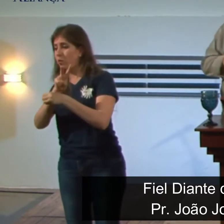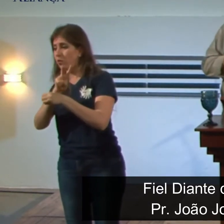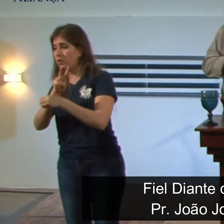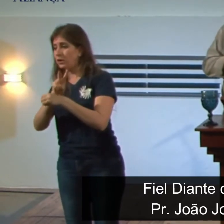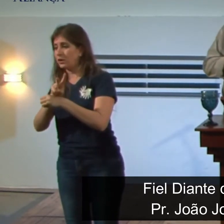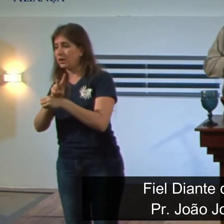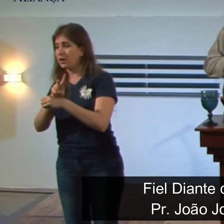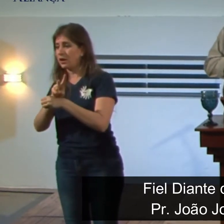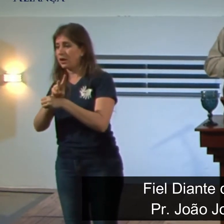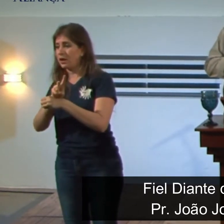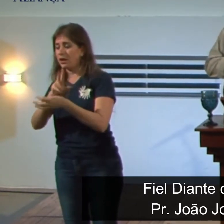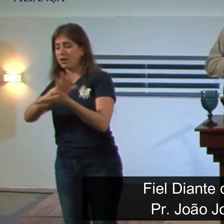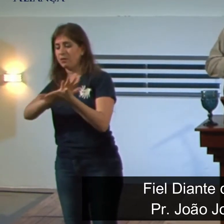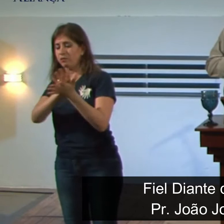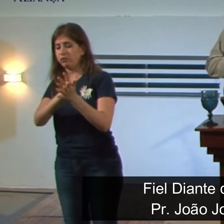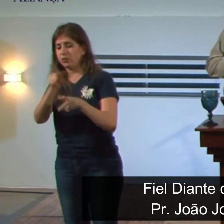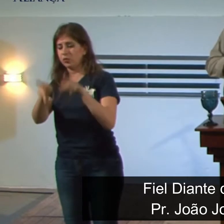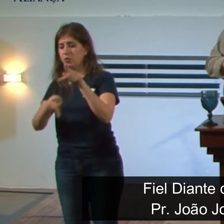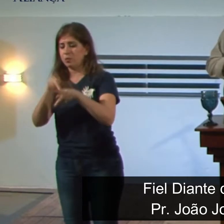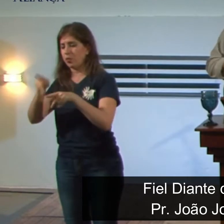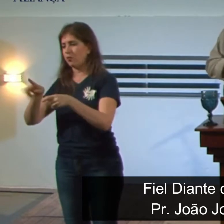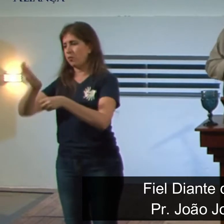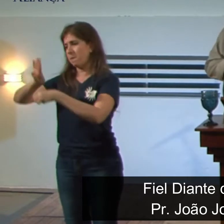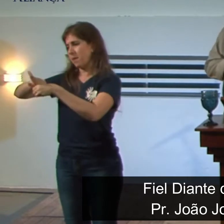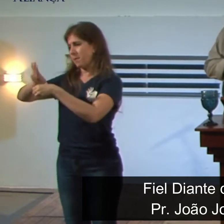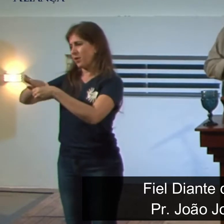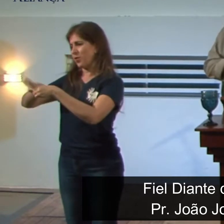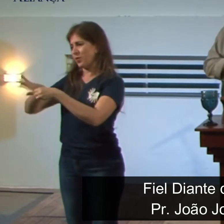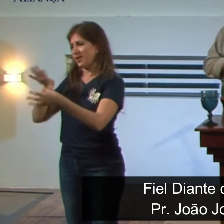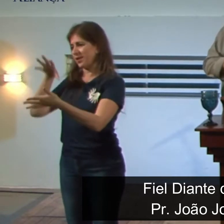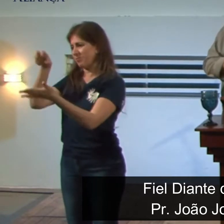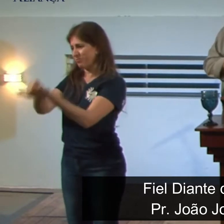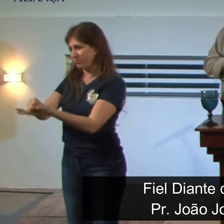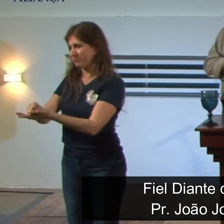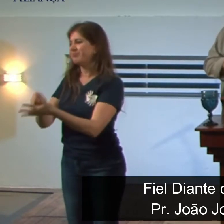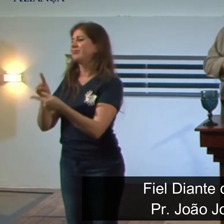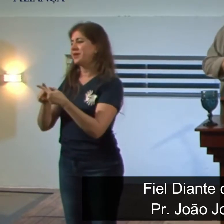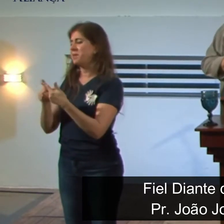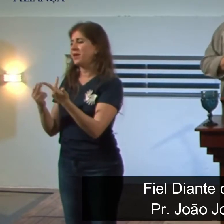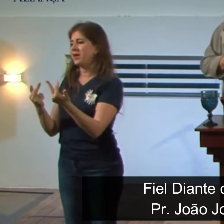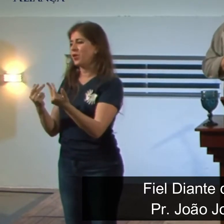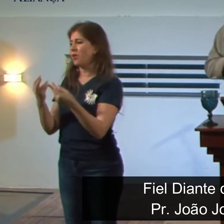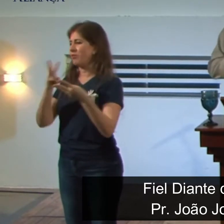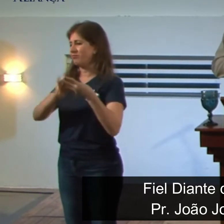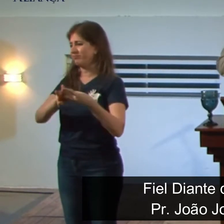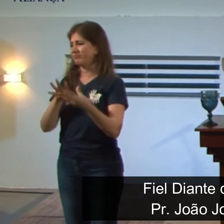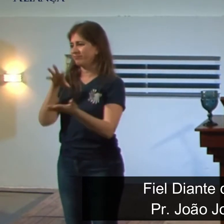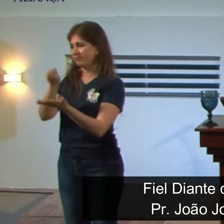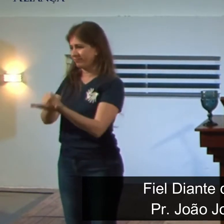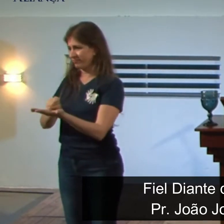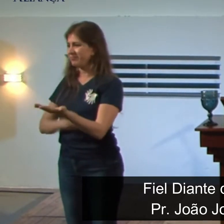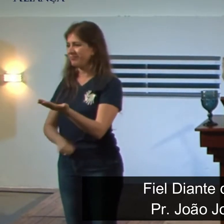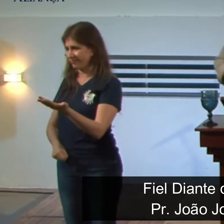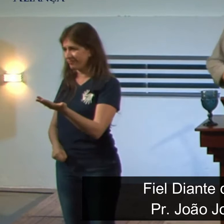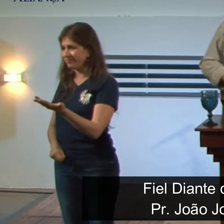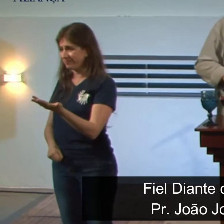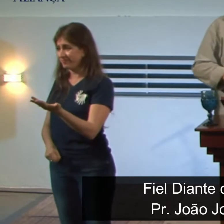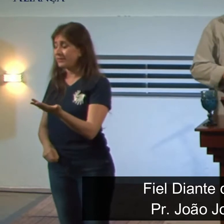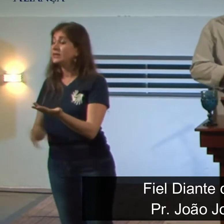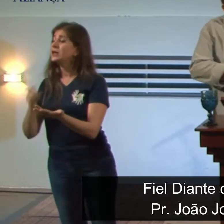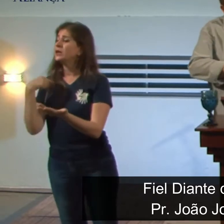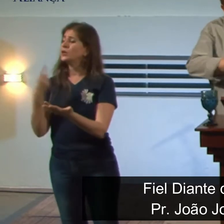dominada Babilônia agora. Entendeu? Então, fica aí essa questão. Porém, a Bíblia diz que